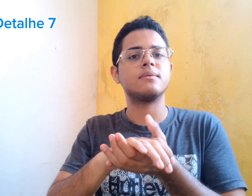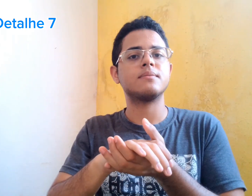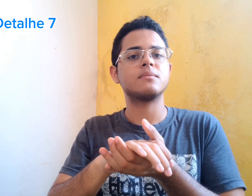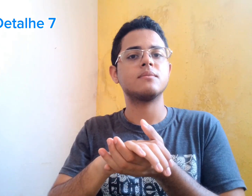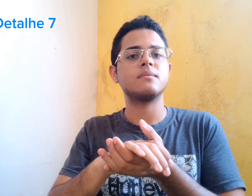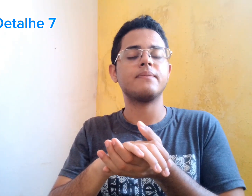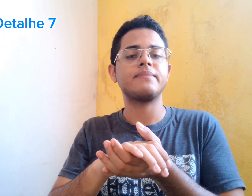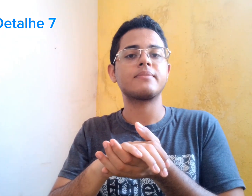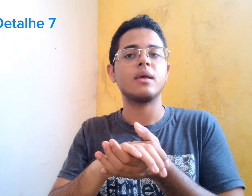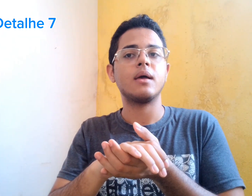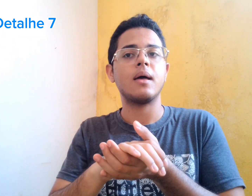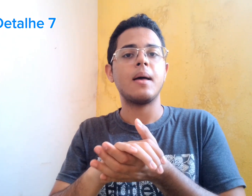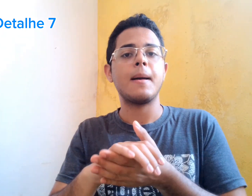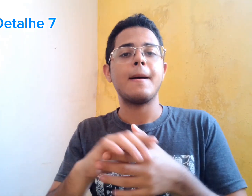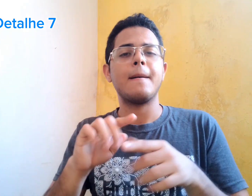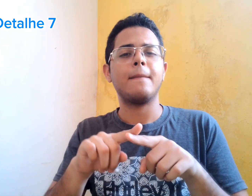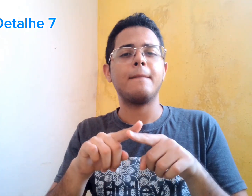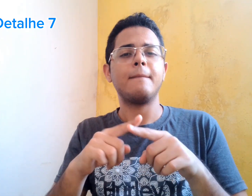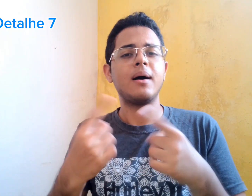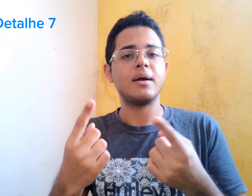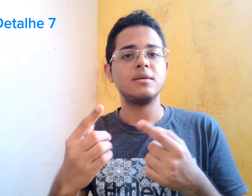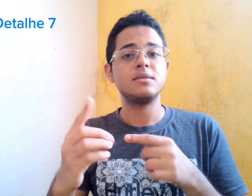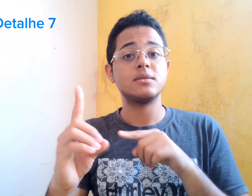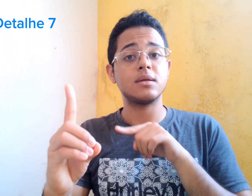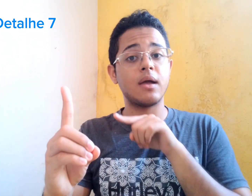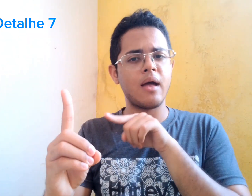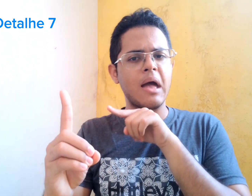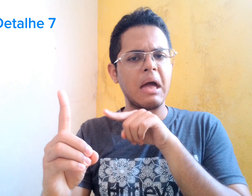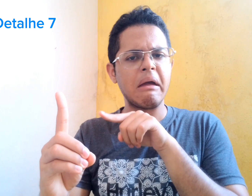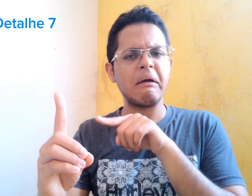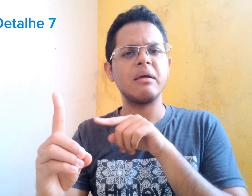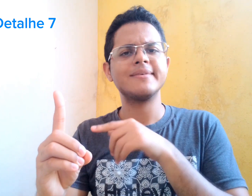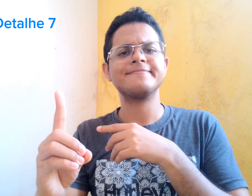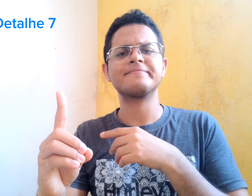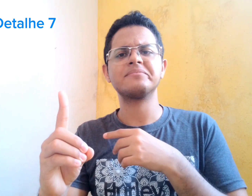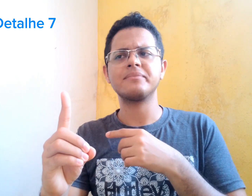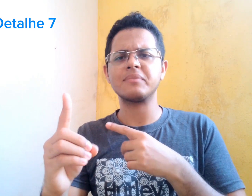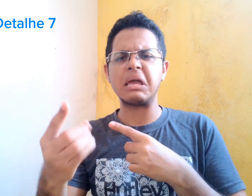Mas... Essa irmã da protagonista ficou provocando.